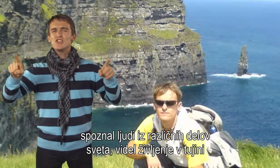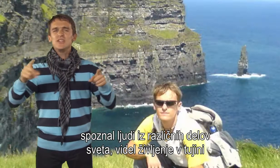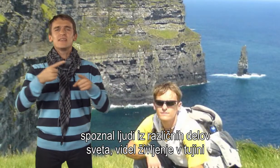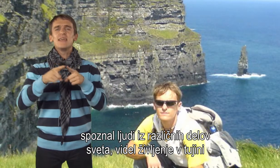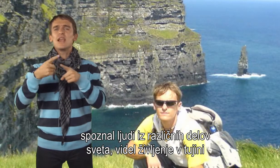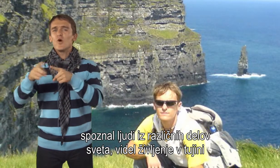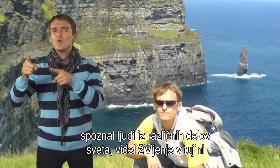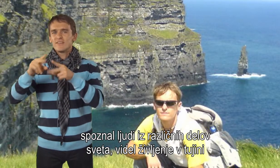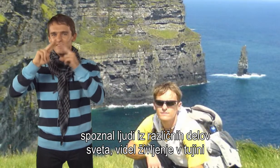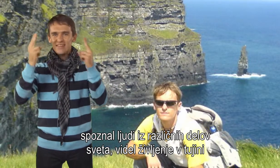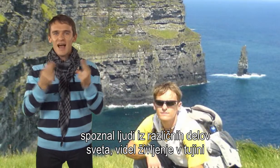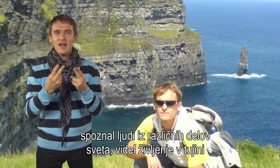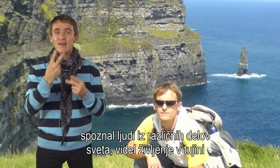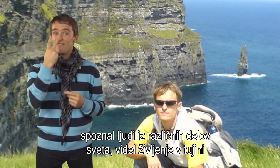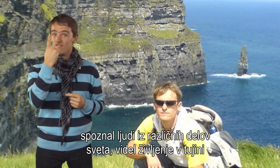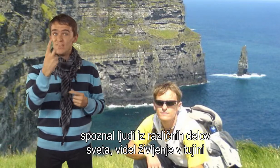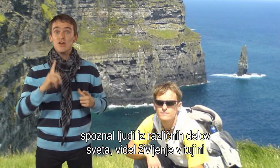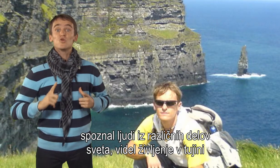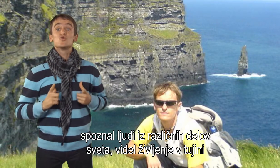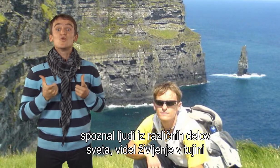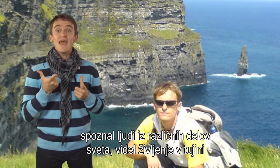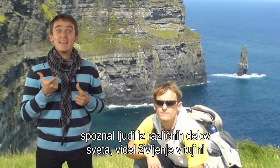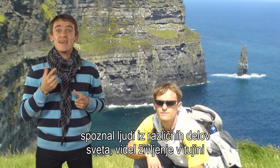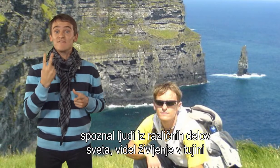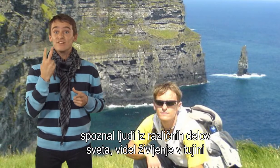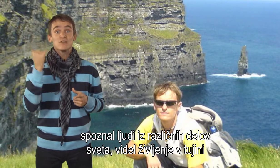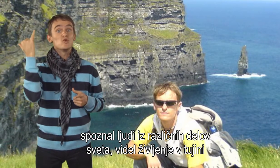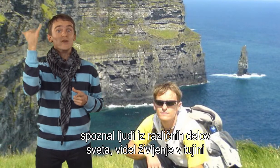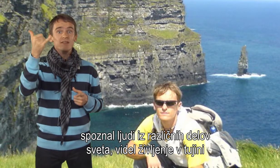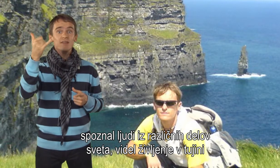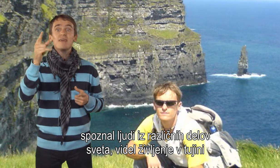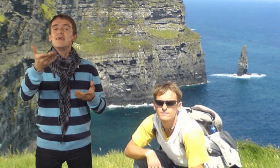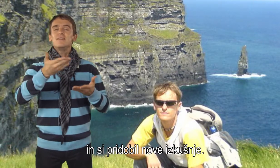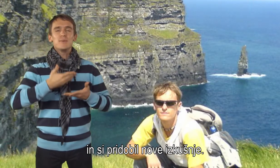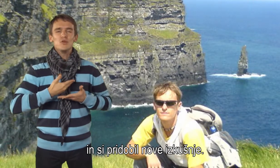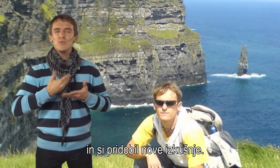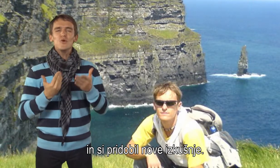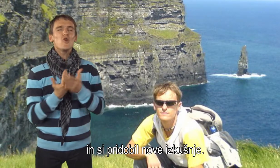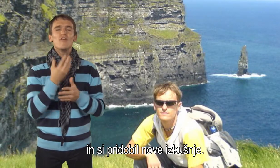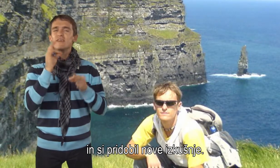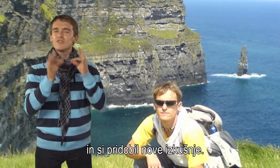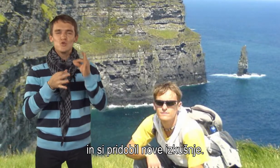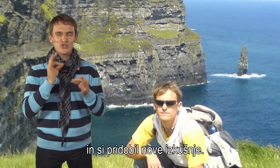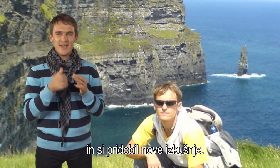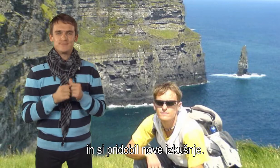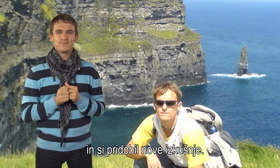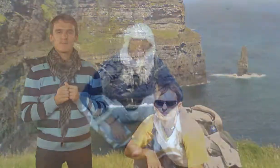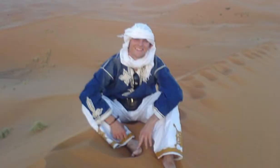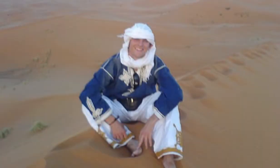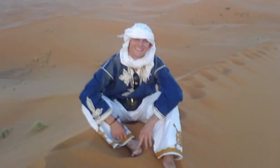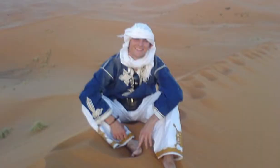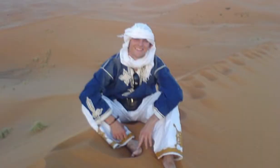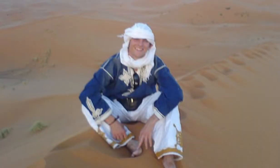različnih delov sveta, videl življenje v tujini in si pridobil nove izkušnje.